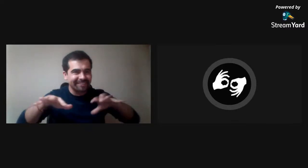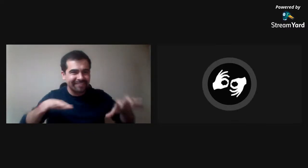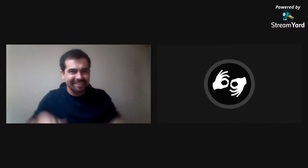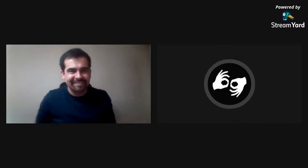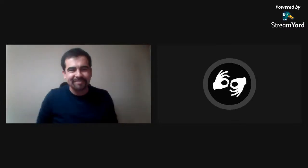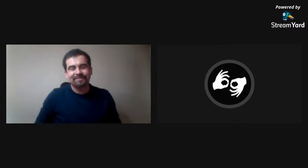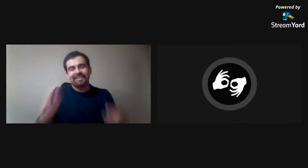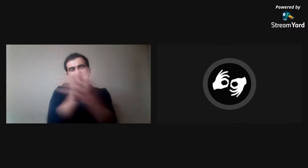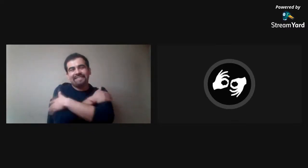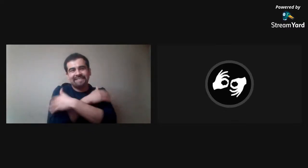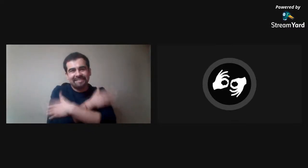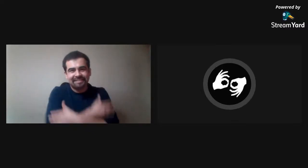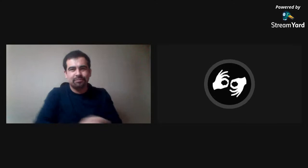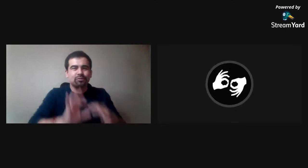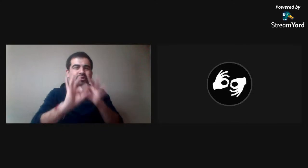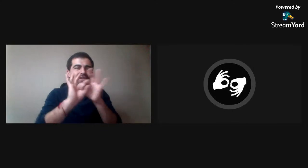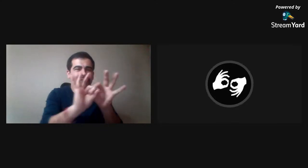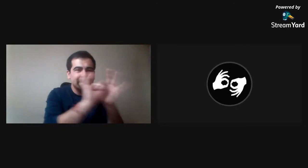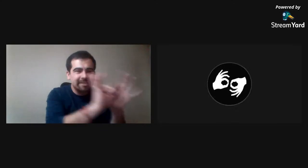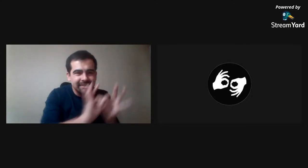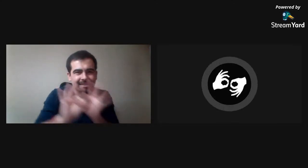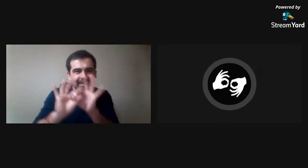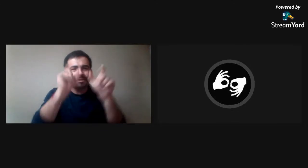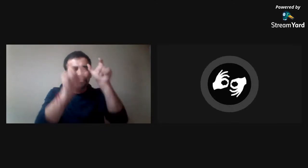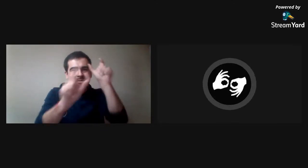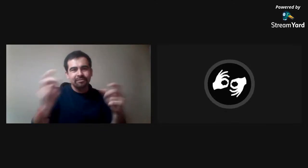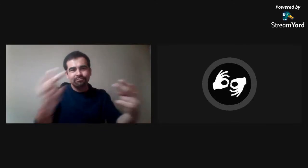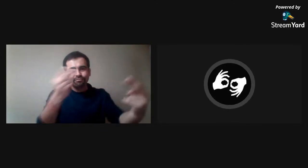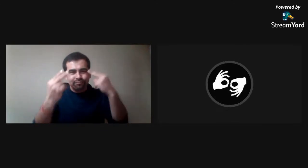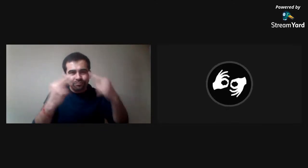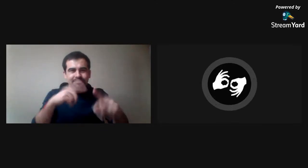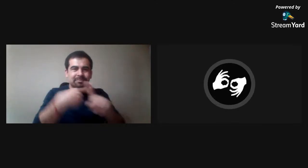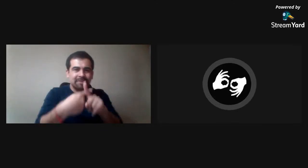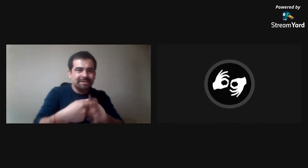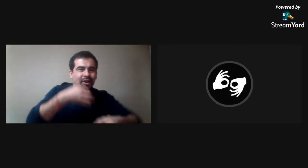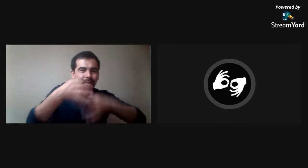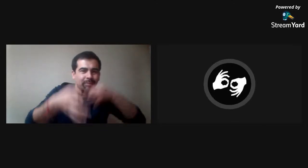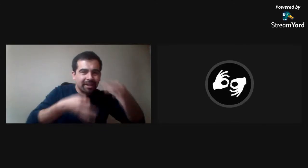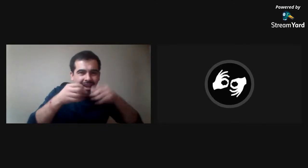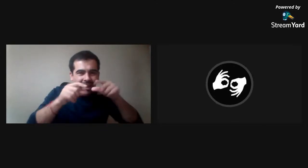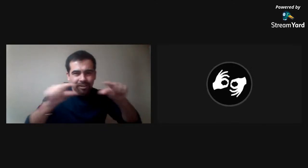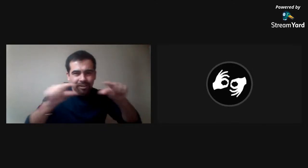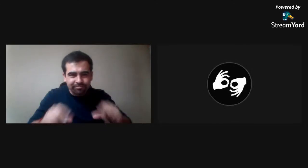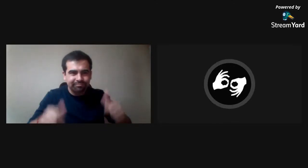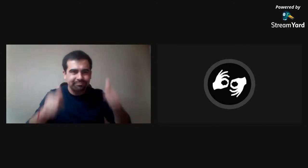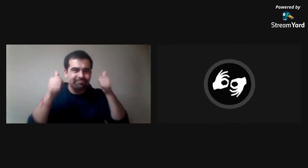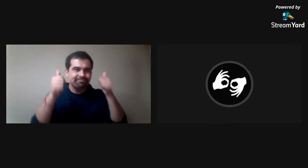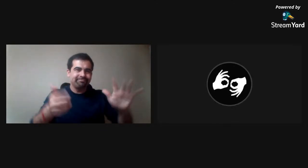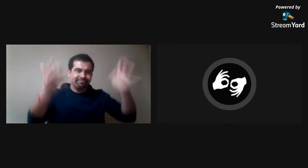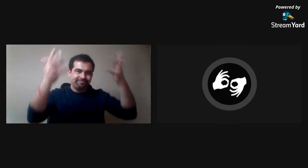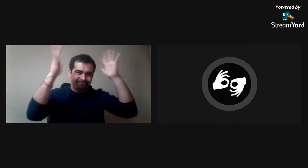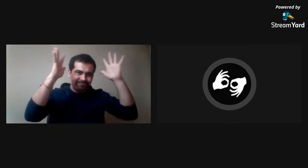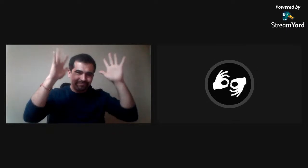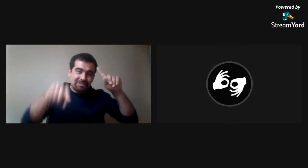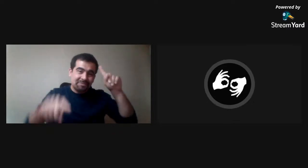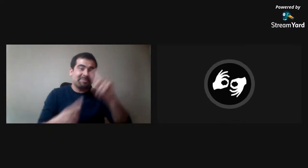a tener otra actividad sorpresa. Un abrazo, muchas gracias a todas las personas que nos vieron, a quienes